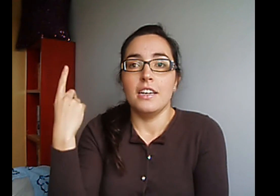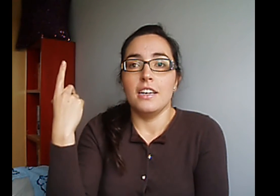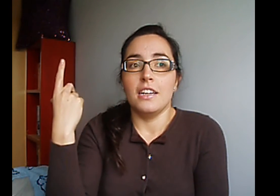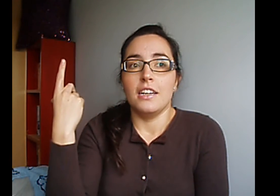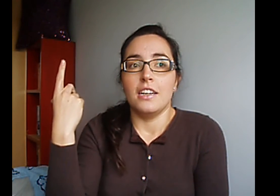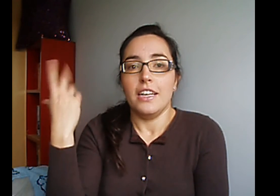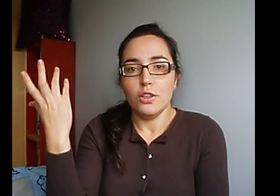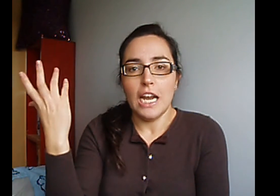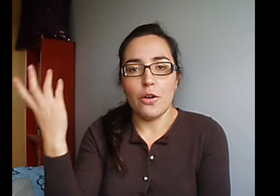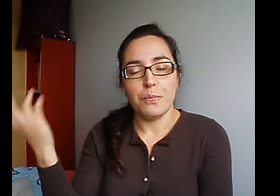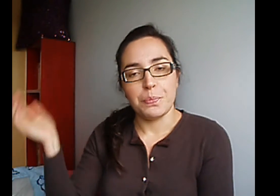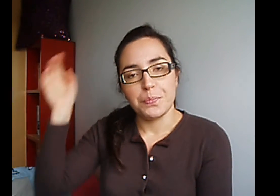Encontrada